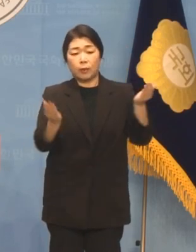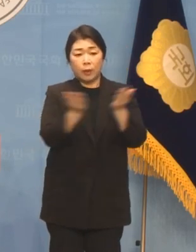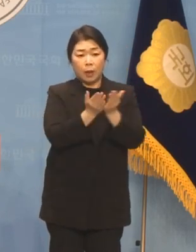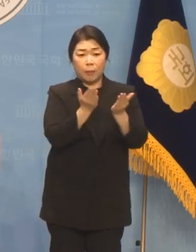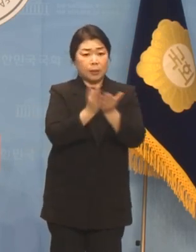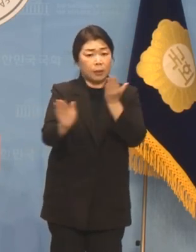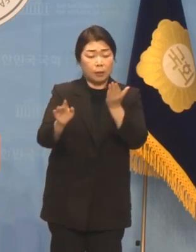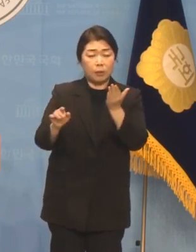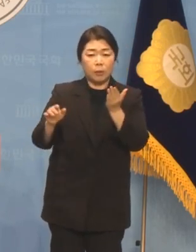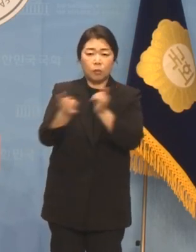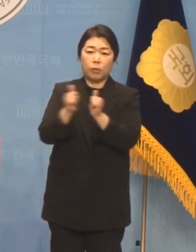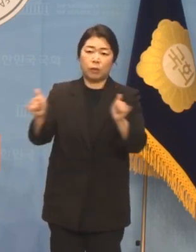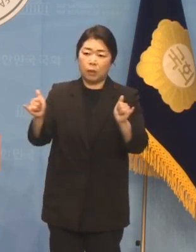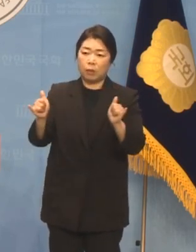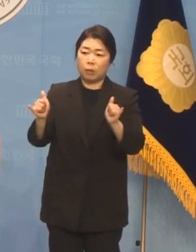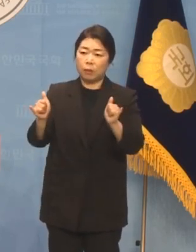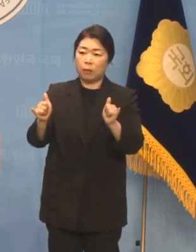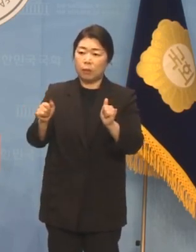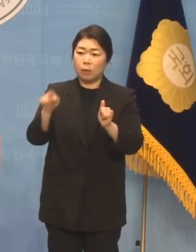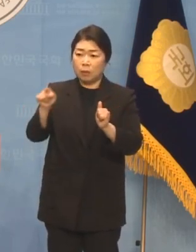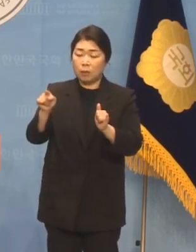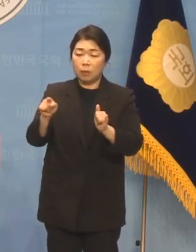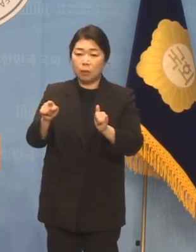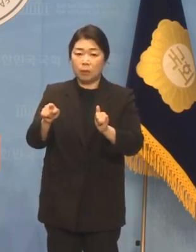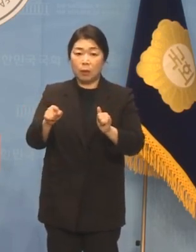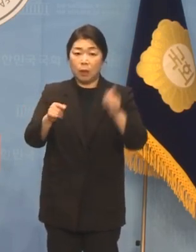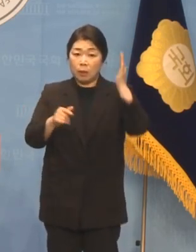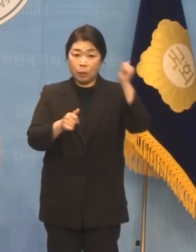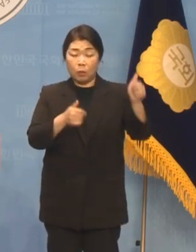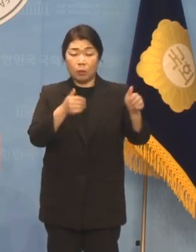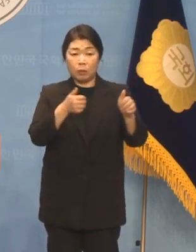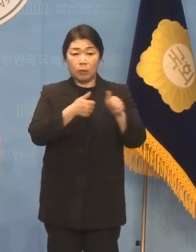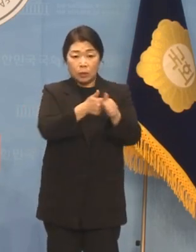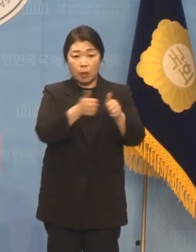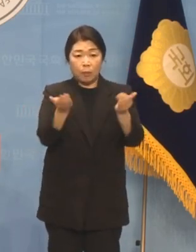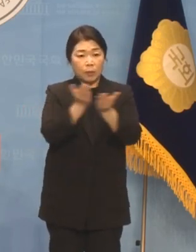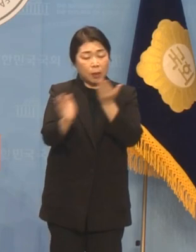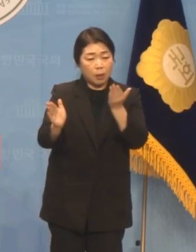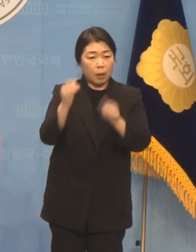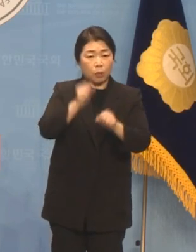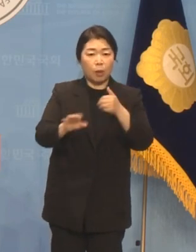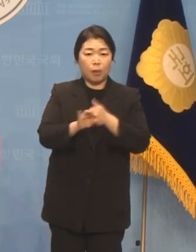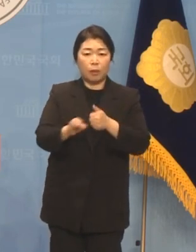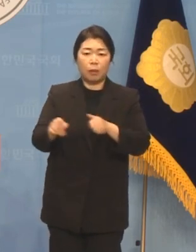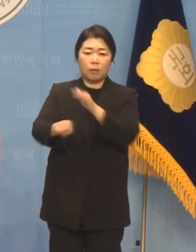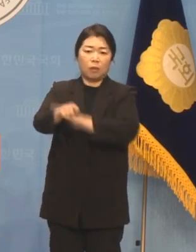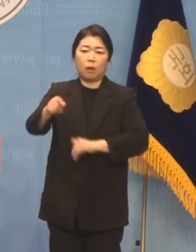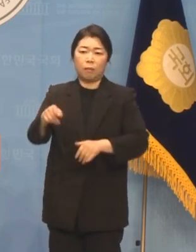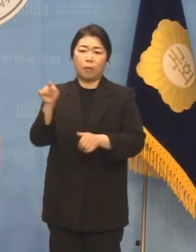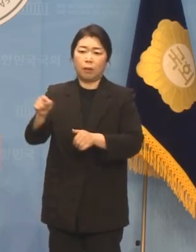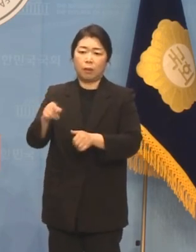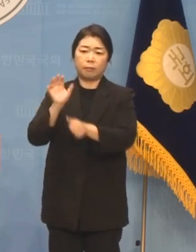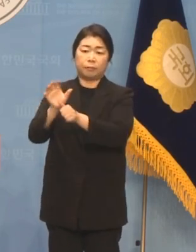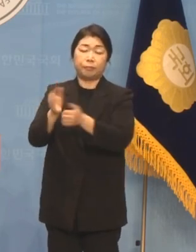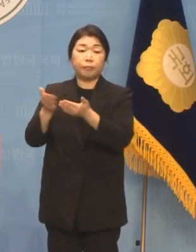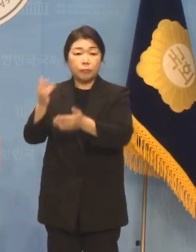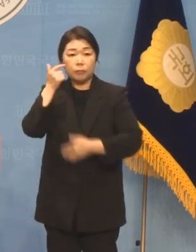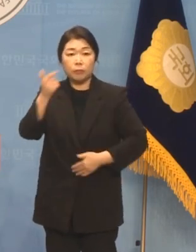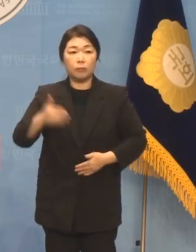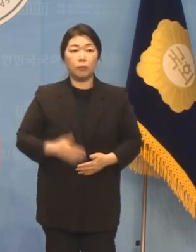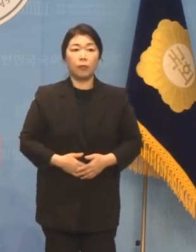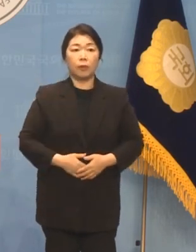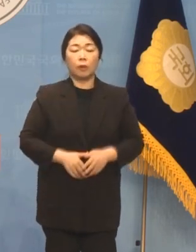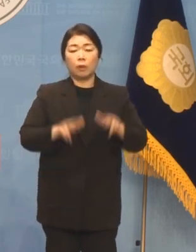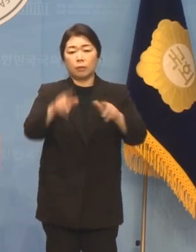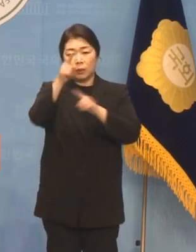국민 정서를 좌파로 몰고 가며 되지도 않는 현실 부정을 할 셈이란 말입니까? 당장